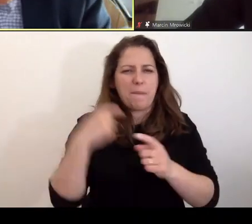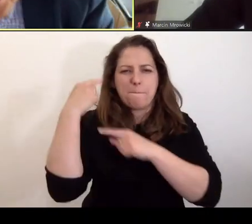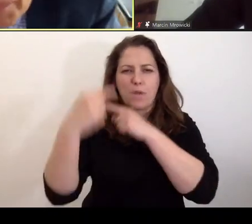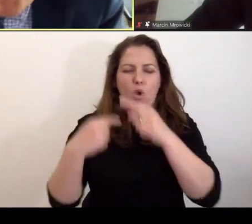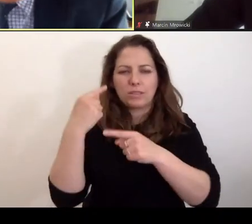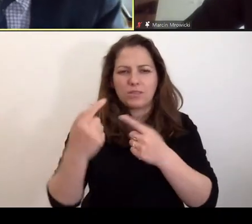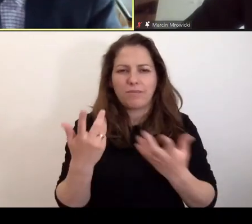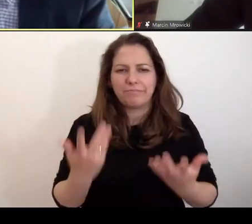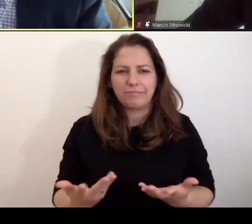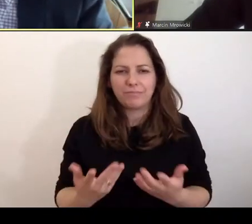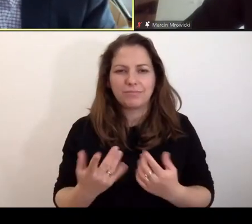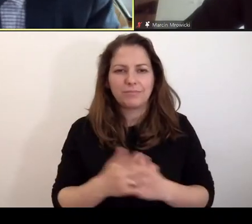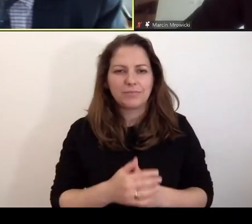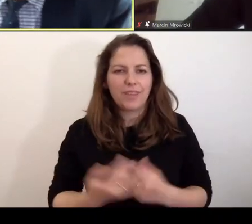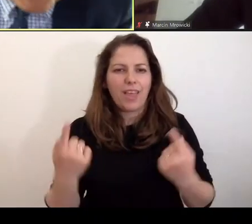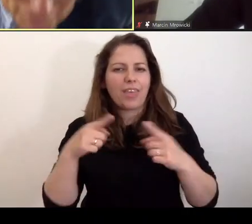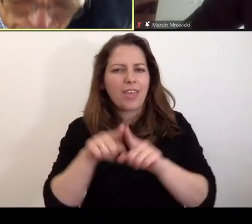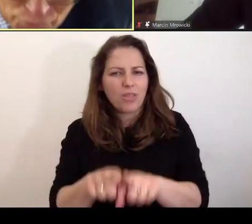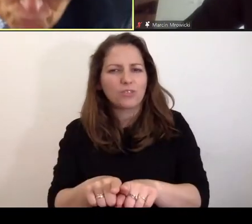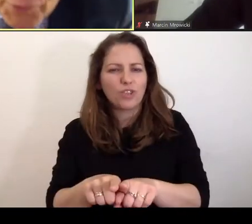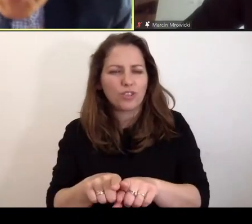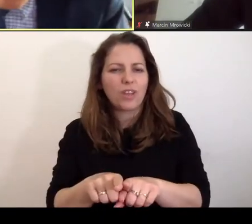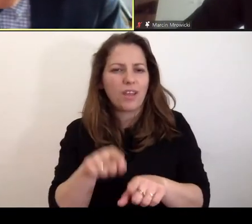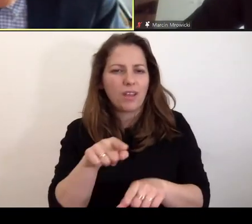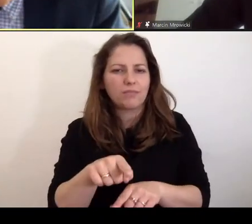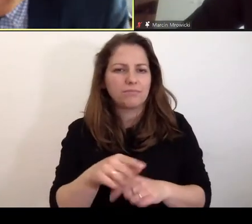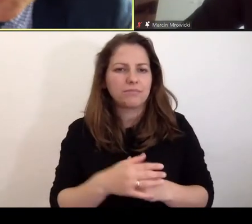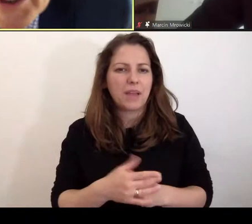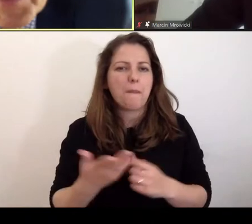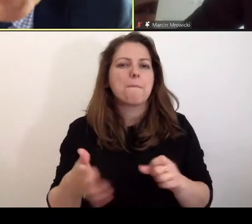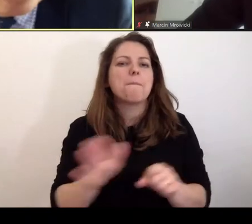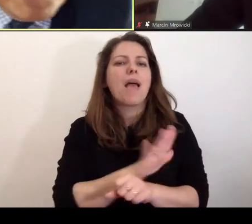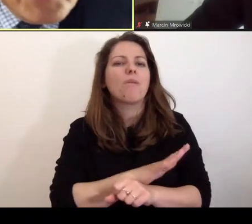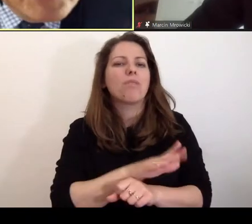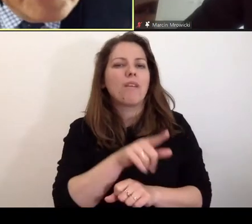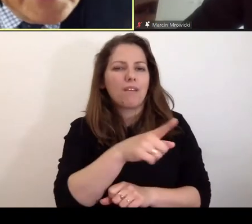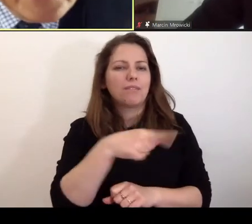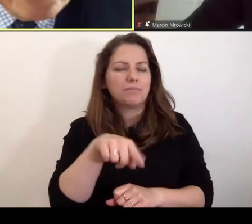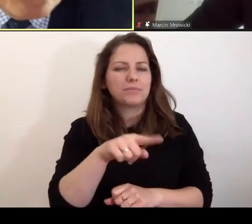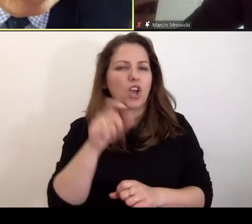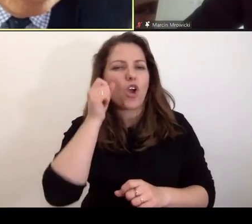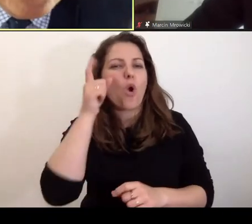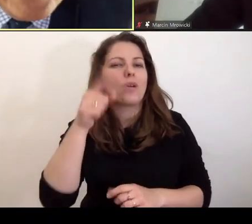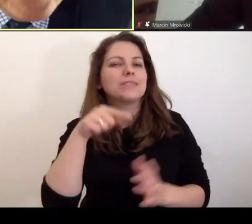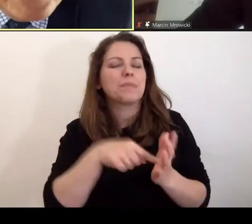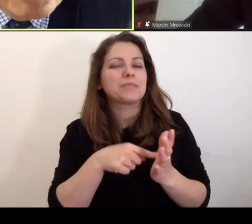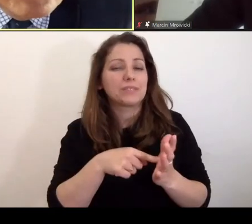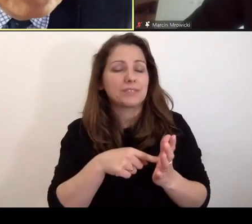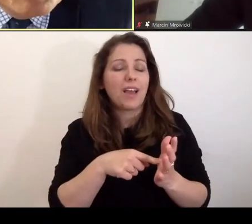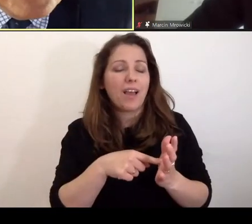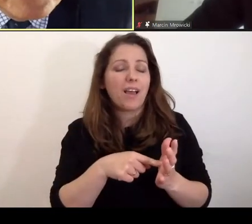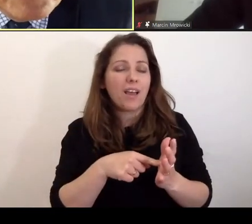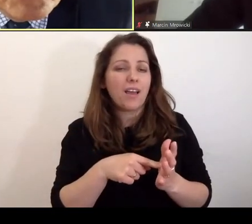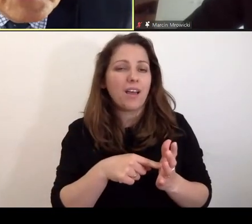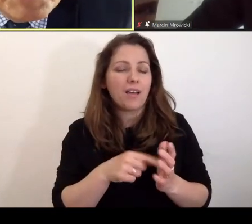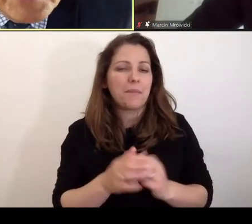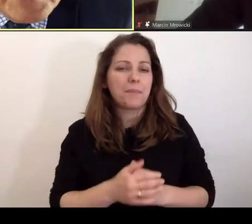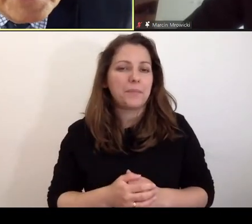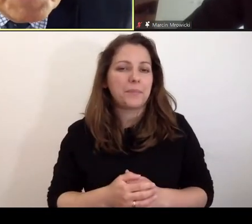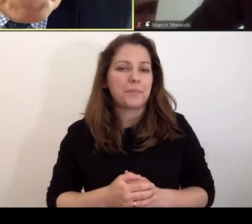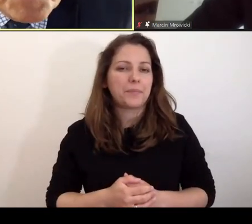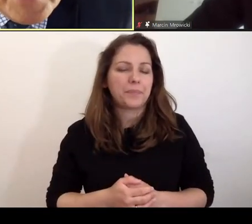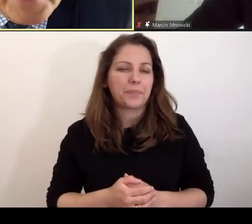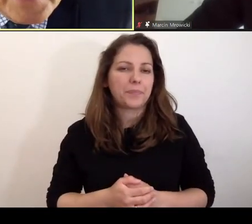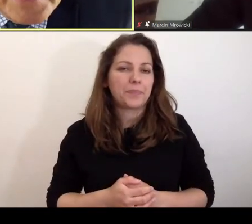myślę, że jednak lepiej funkcjonowałby system w tej pełnej wierności mojej koncepcji kontrarektoryjności, w którym